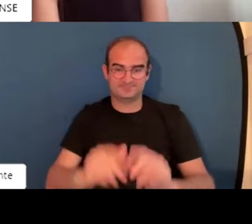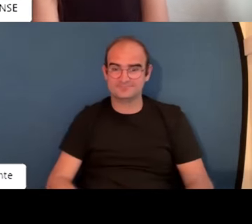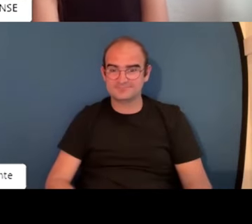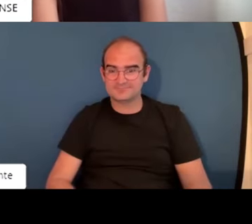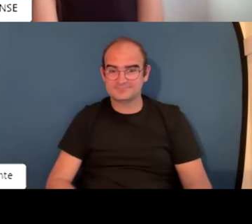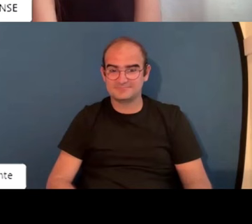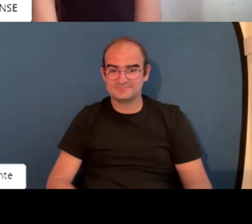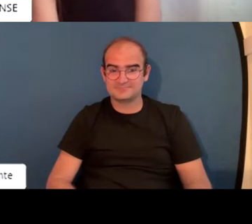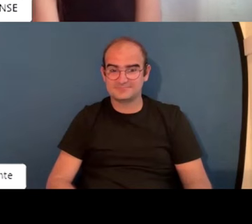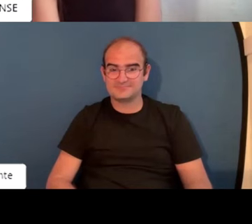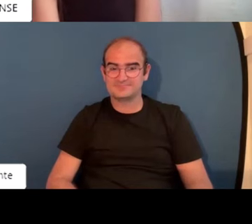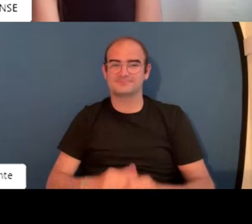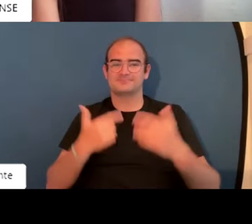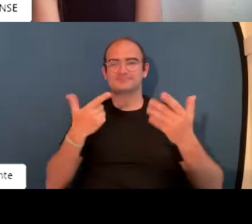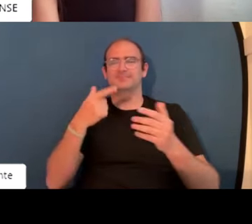tecnologías.